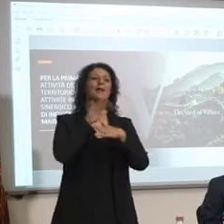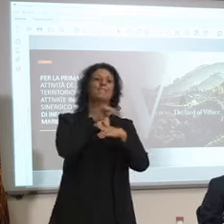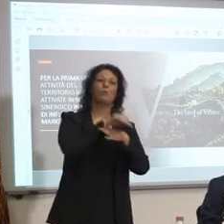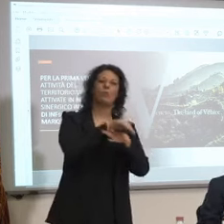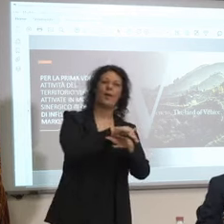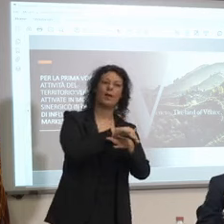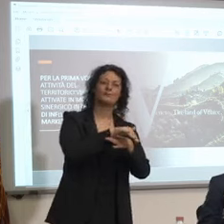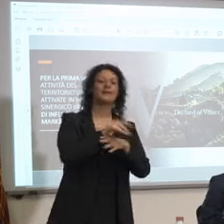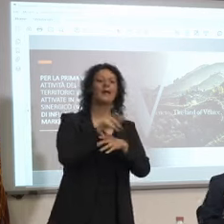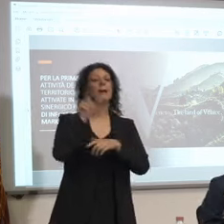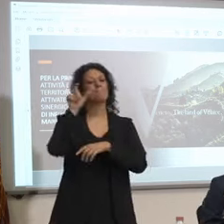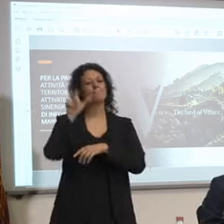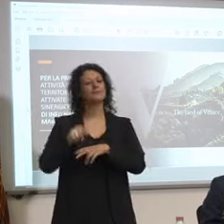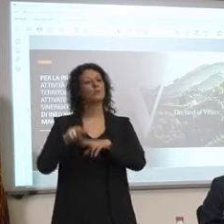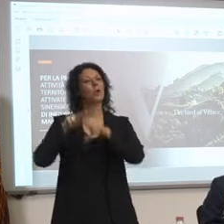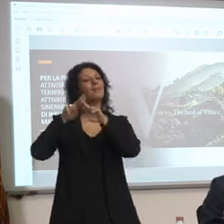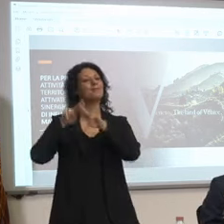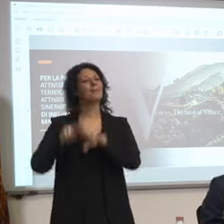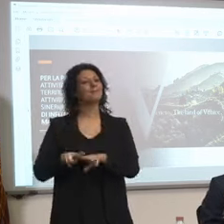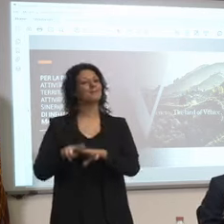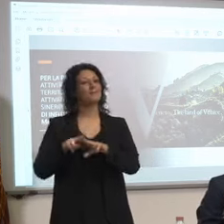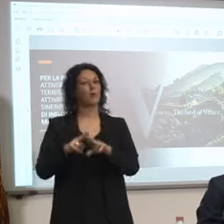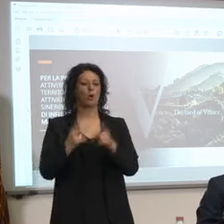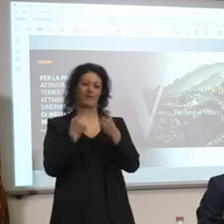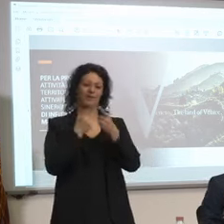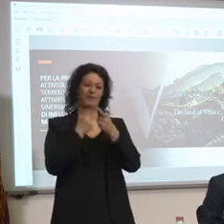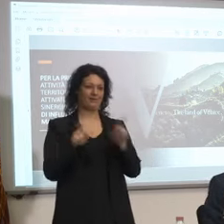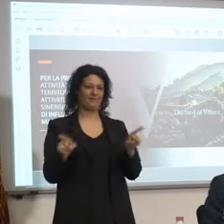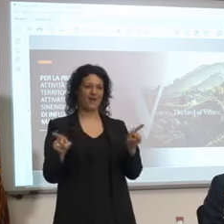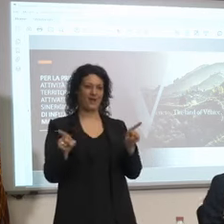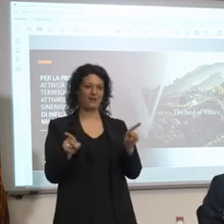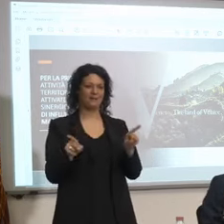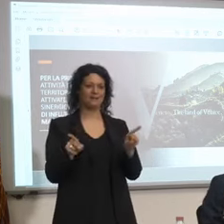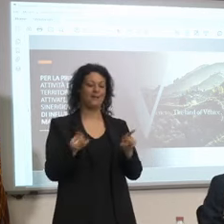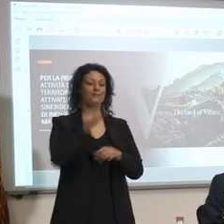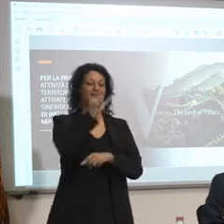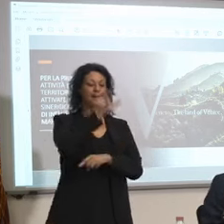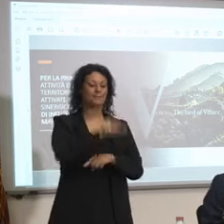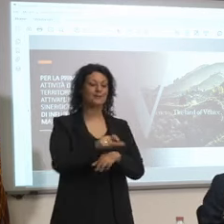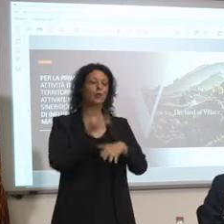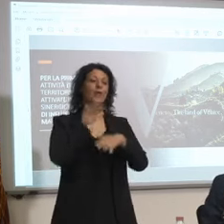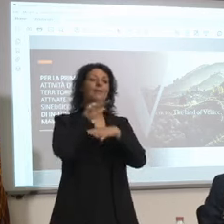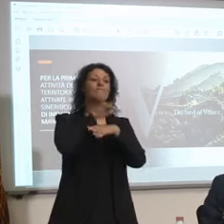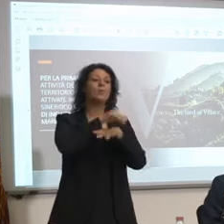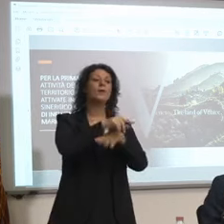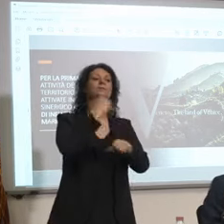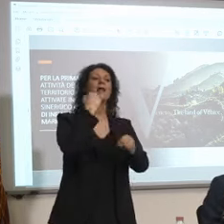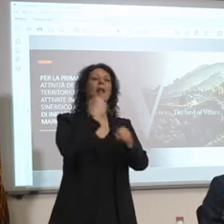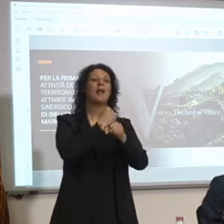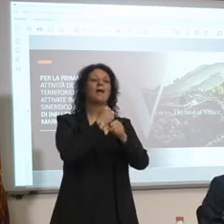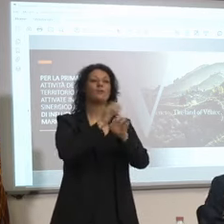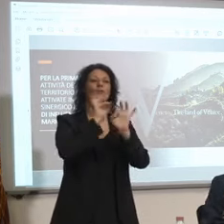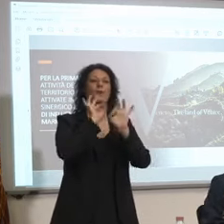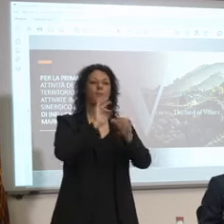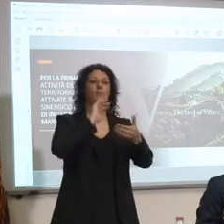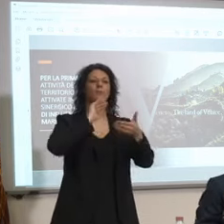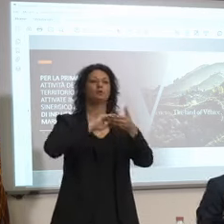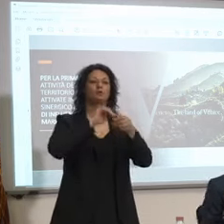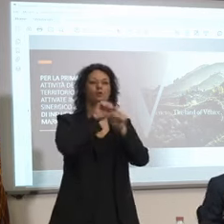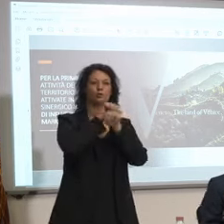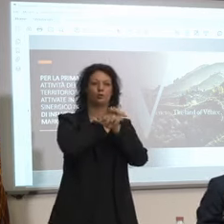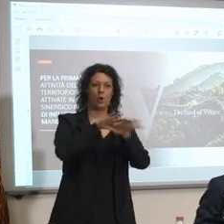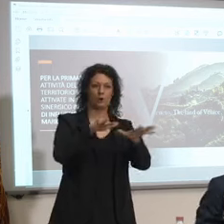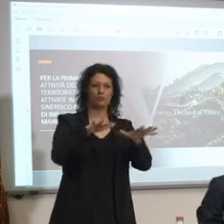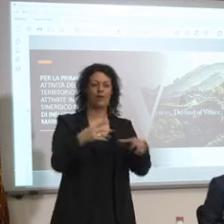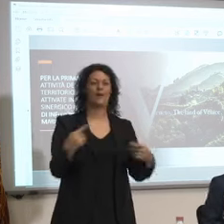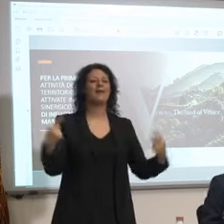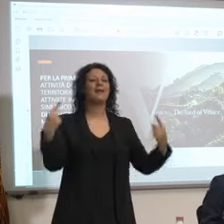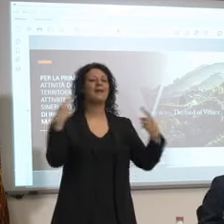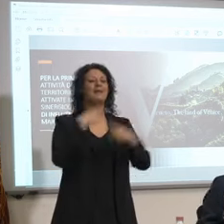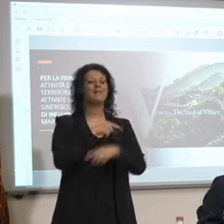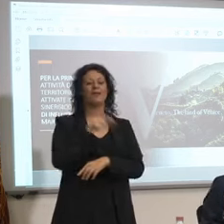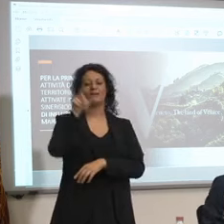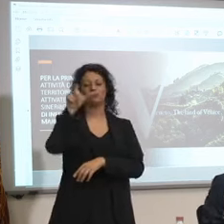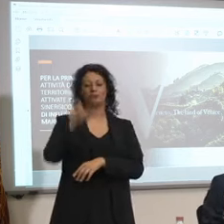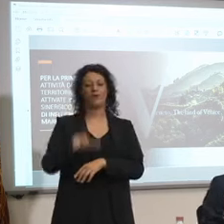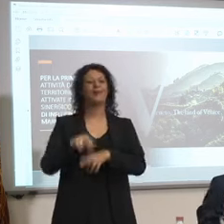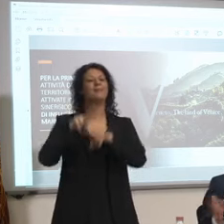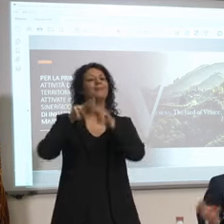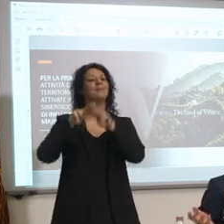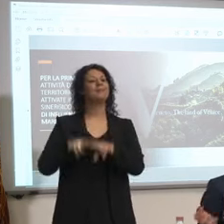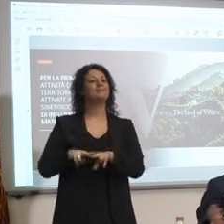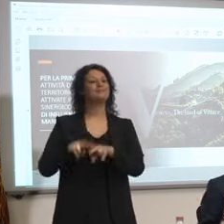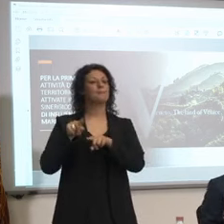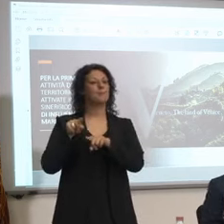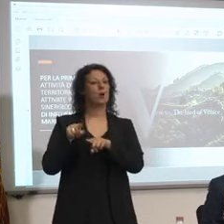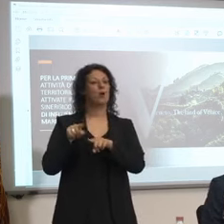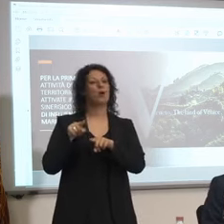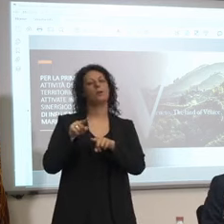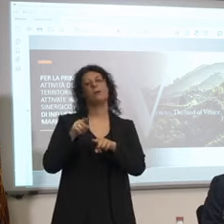lavorano in rete e hanno le caratteristiche che vi ho detto il testimonial è il grande personaggio famoso che ne so riuscire a portare Tom Cruise visto che